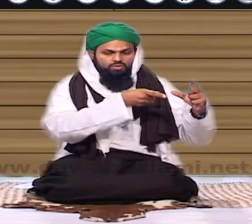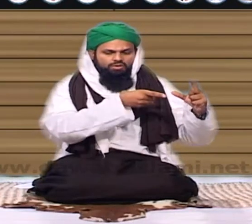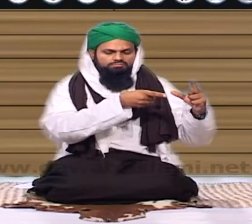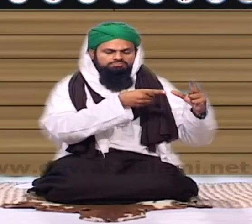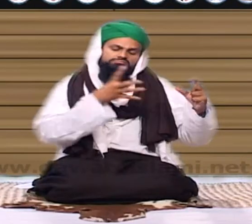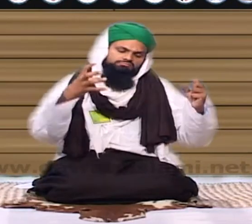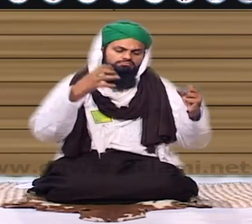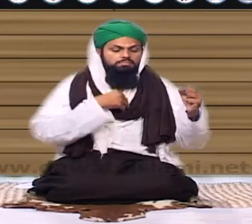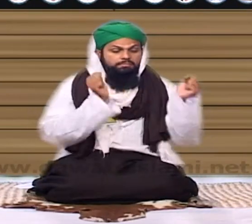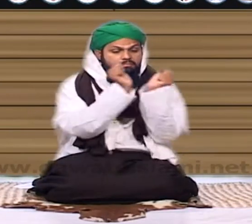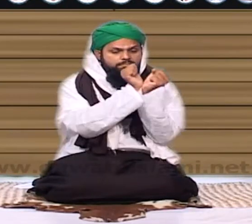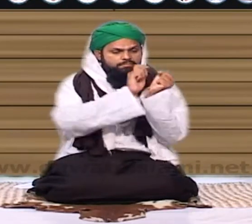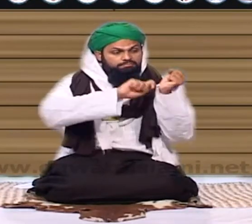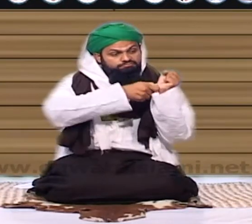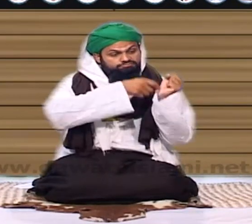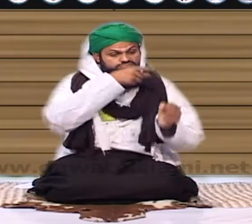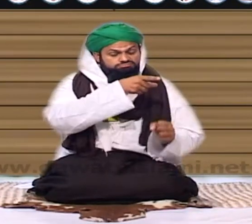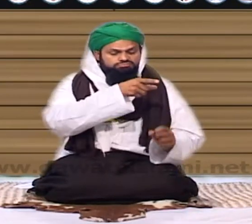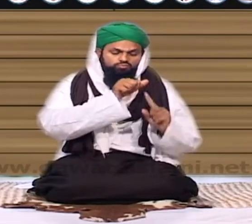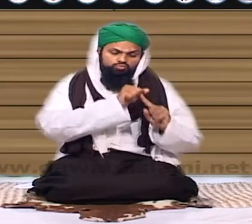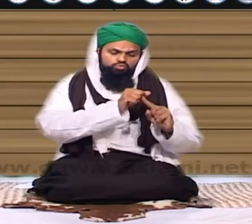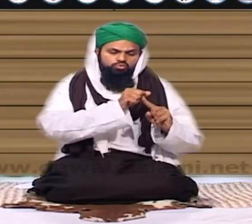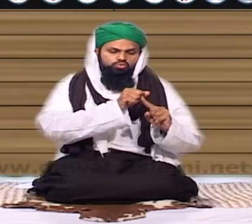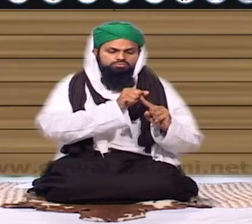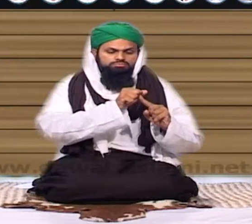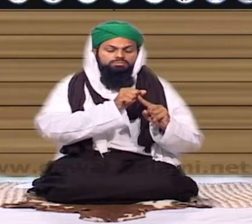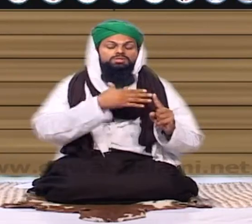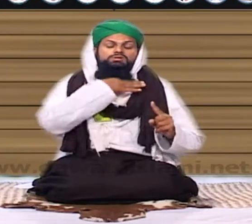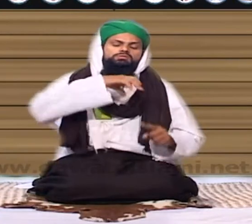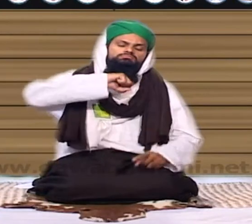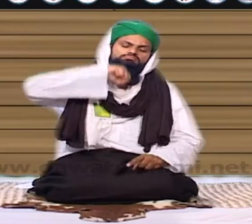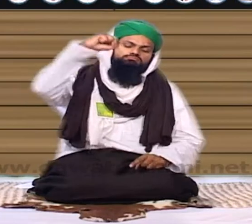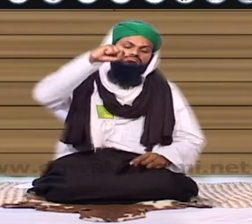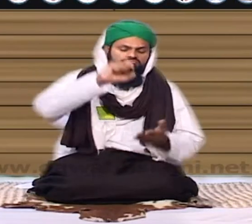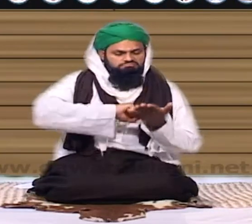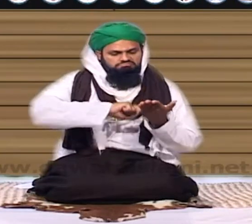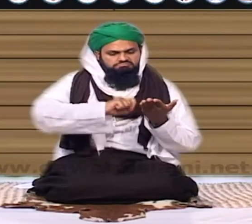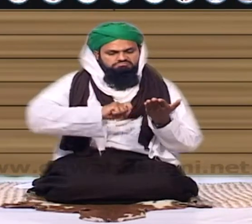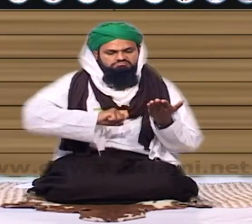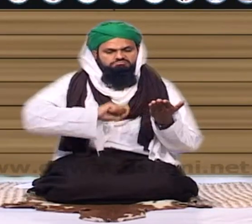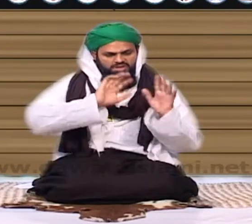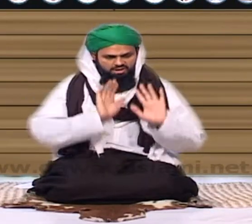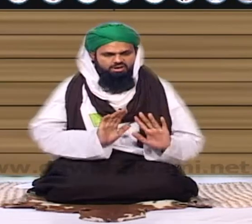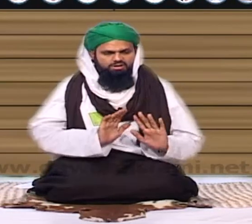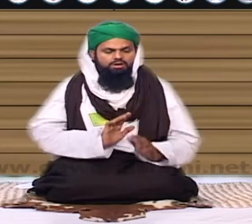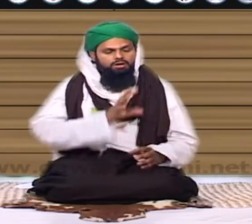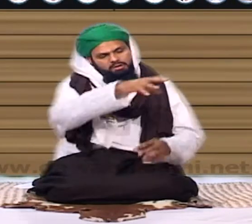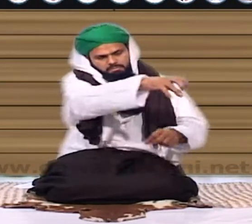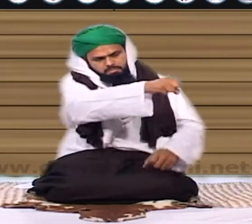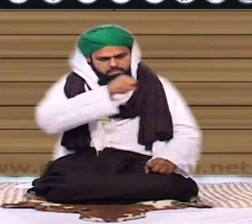کسی شخص کی گرفتاری کا وارنٹ جاری ہو جائے اور اس کو سدا موت بھی سنا دی جائے کہ اس کو گرفتار کر کے